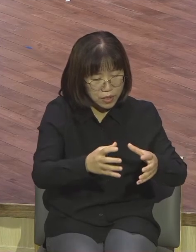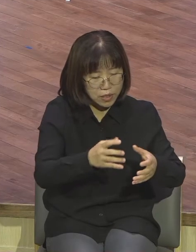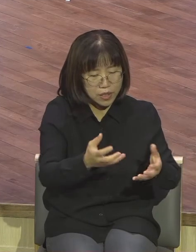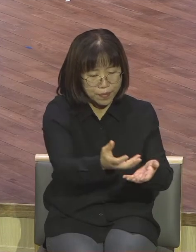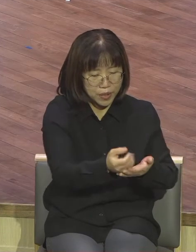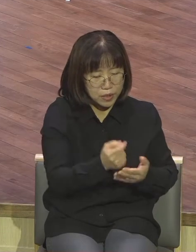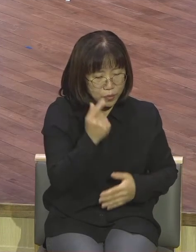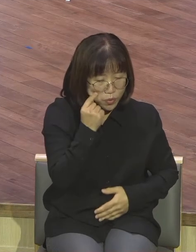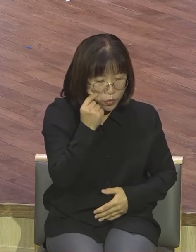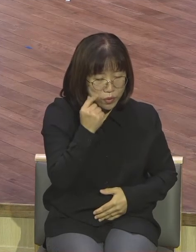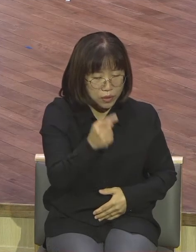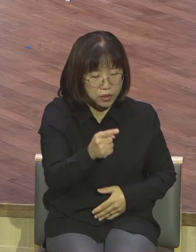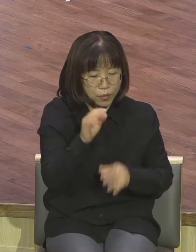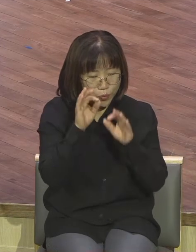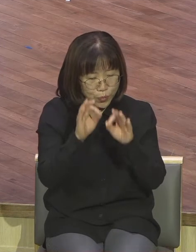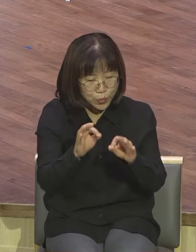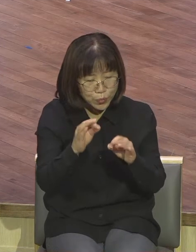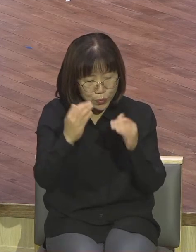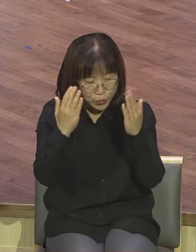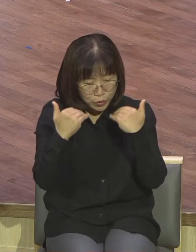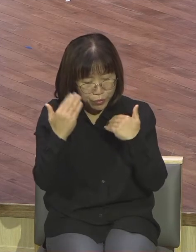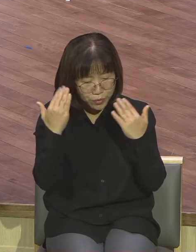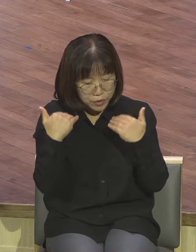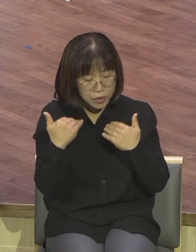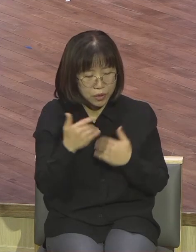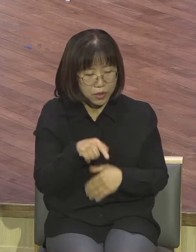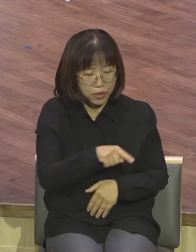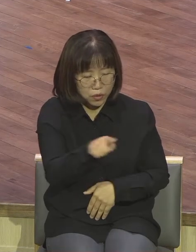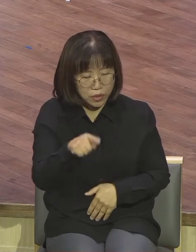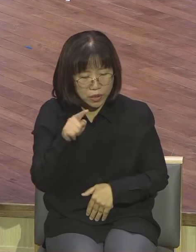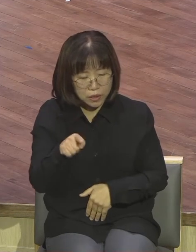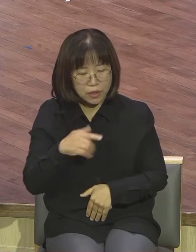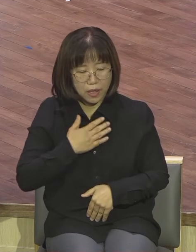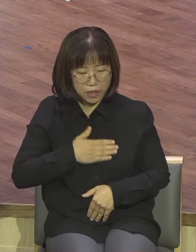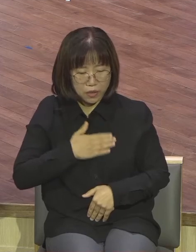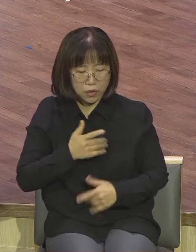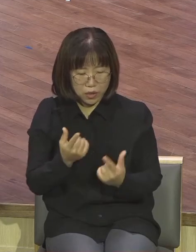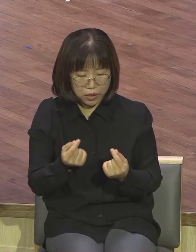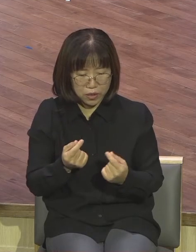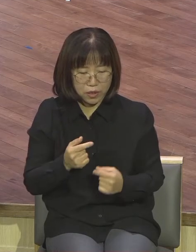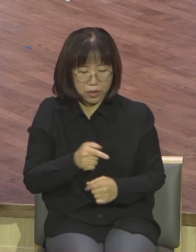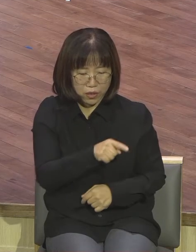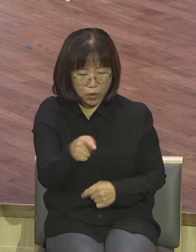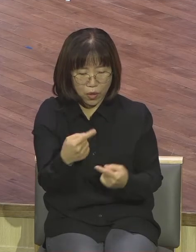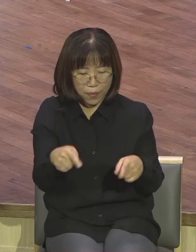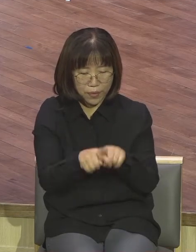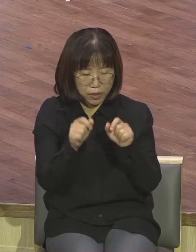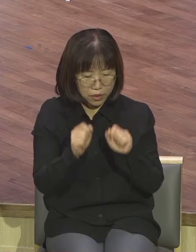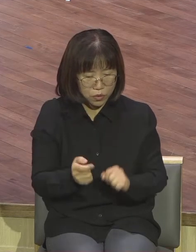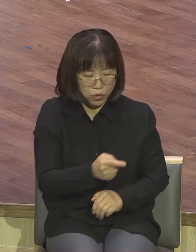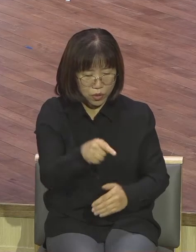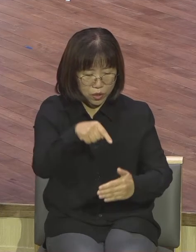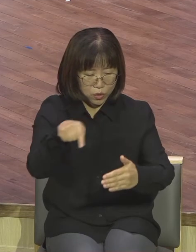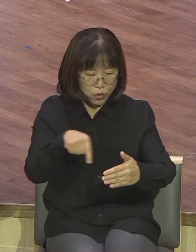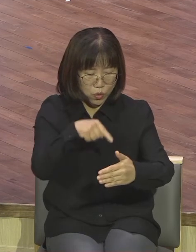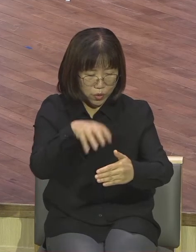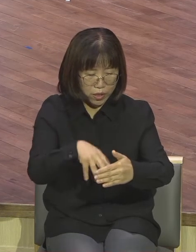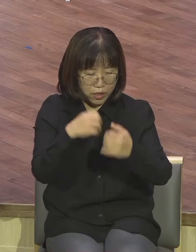보지도 못하고 알지도 못합니다 그러나 너희는 그를 안하니 그는 너희와 함께 구하시며 또 너희 속에 계시겠습니다